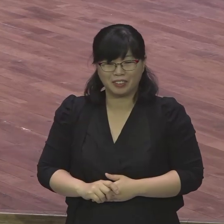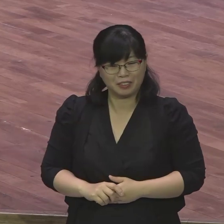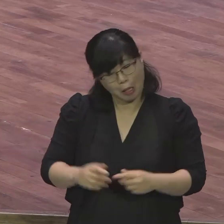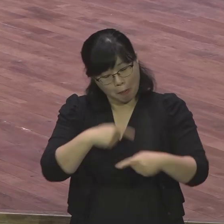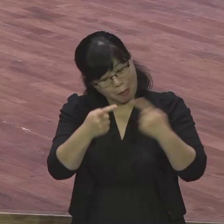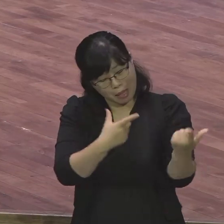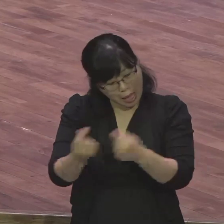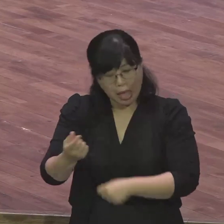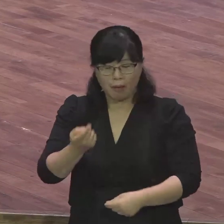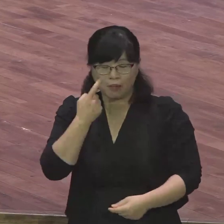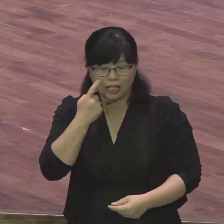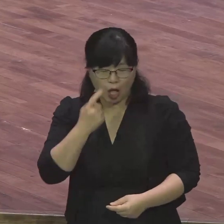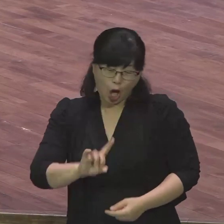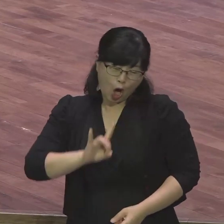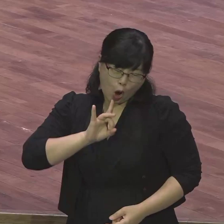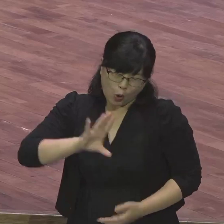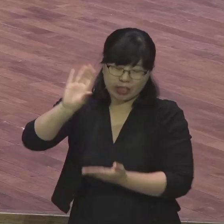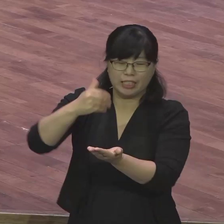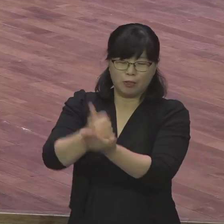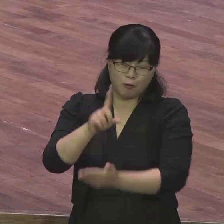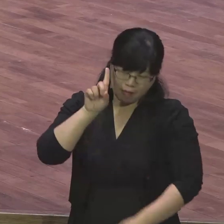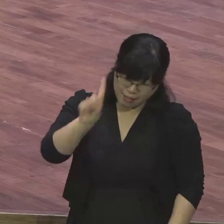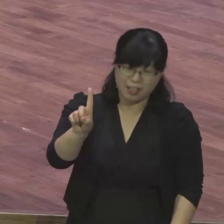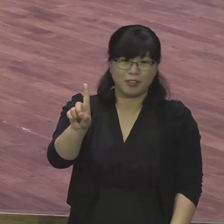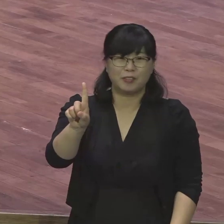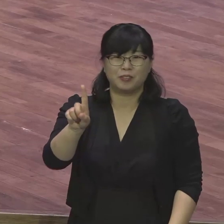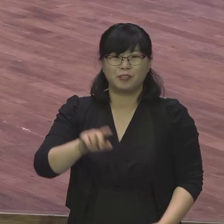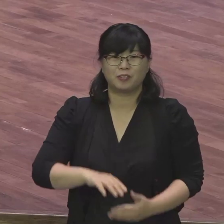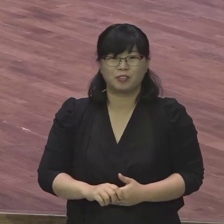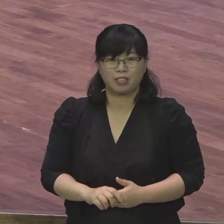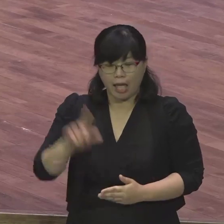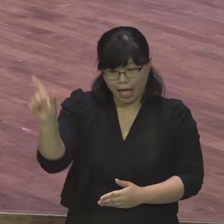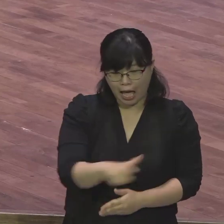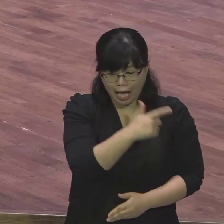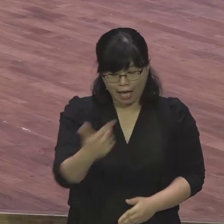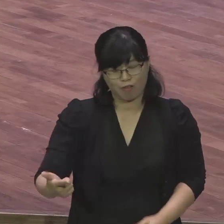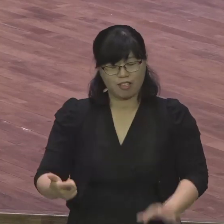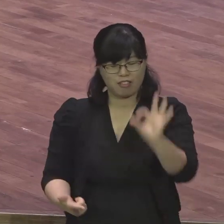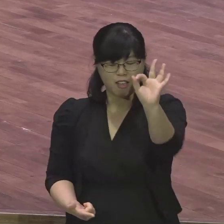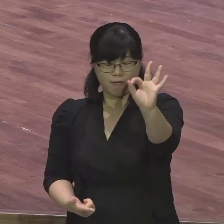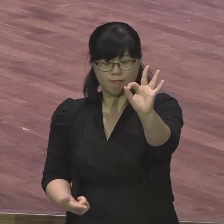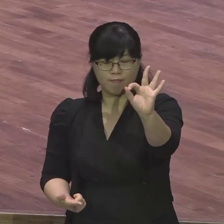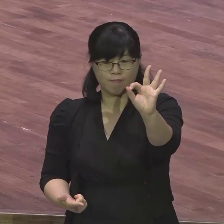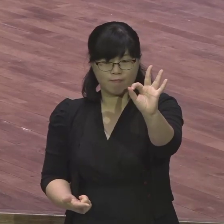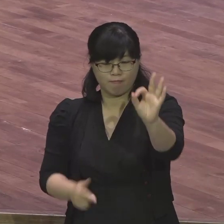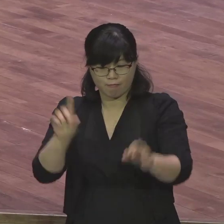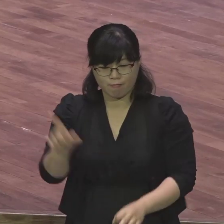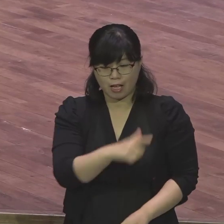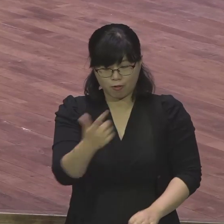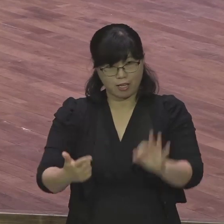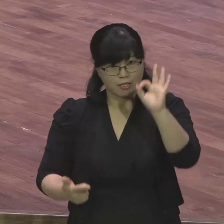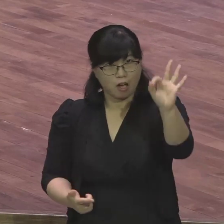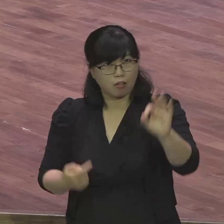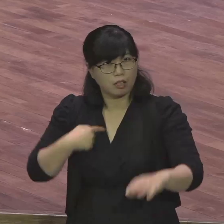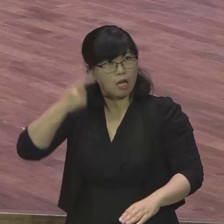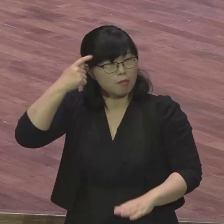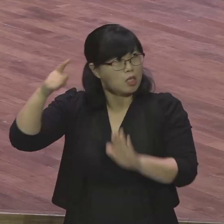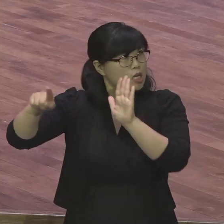그리스도 하루에 열 번씩 외치세요 허가 물러가요 부정적이신 거 불신한 거 상처가 다